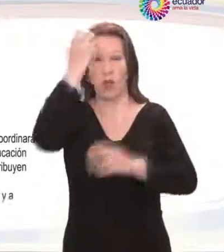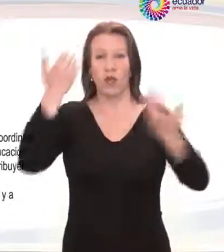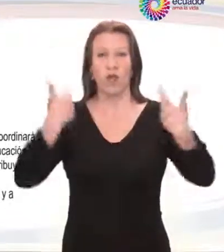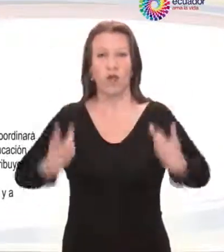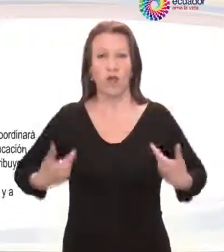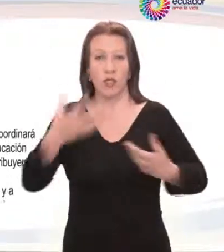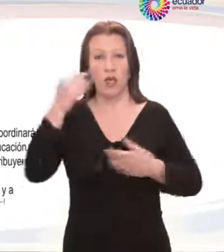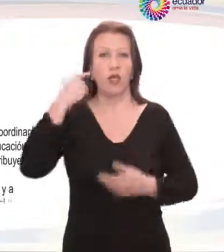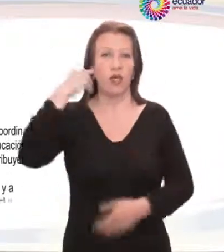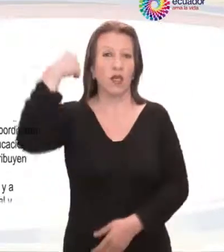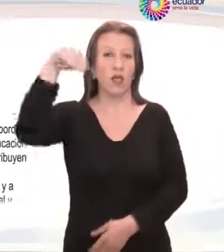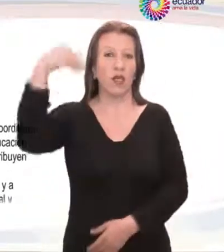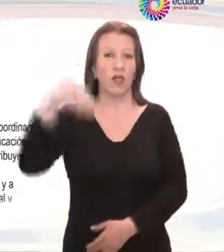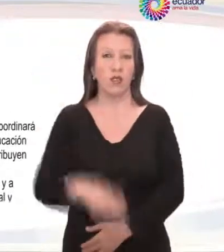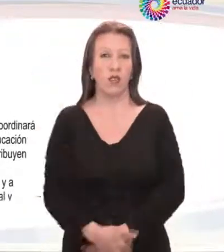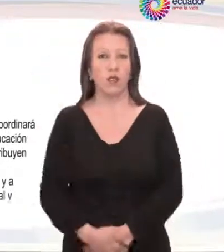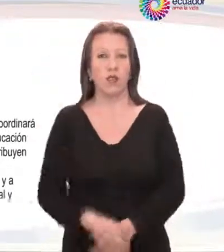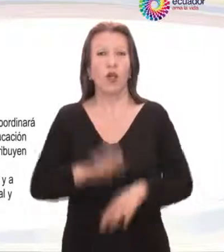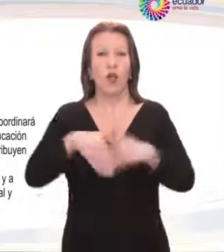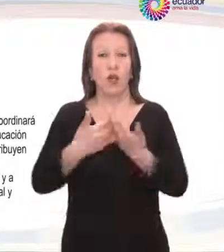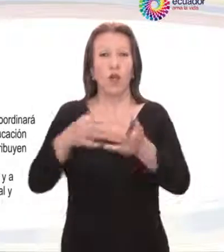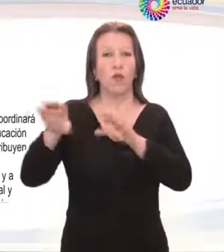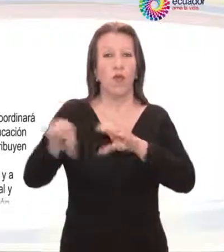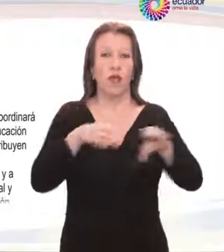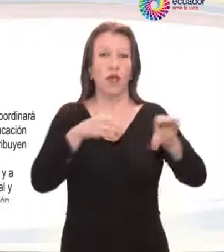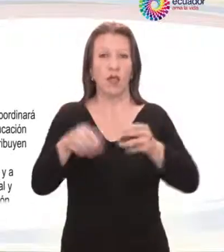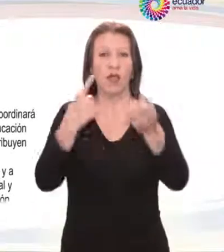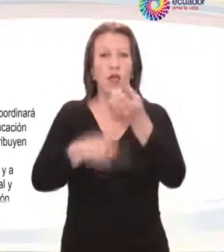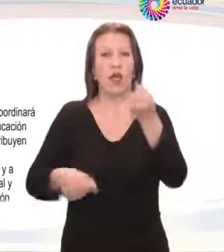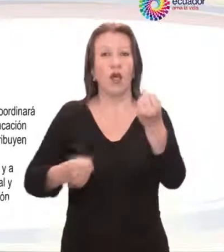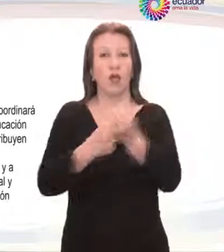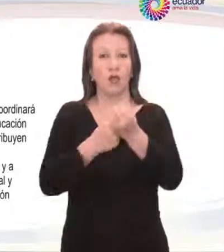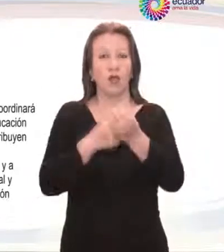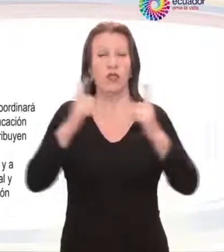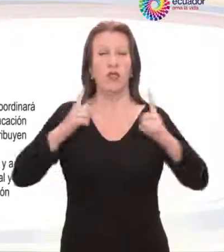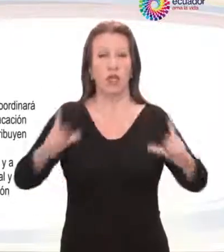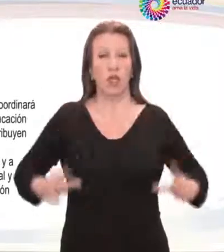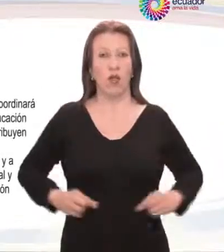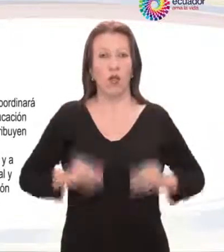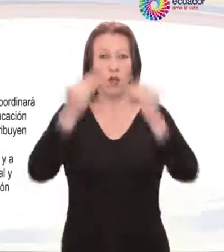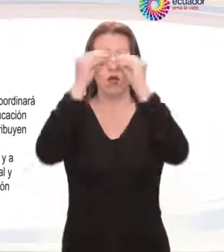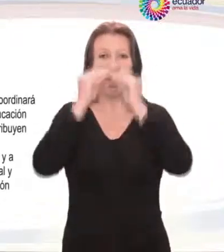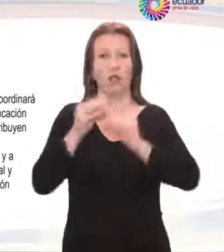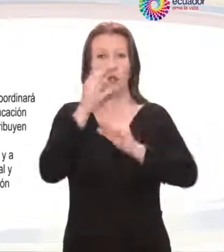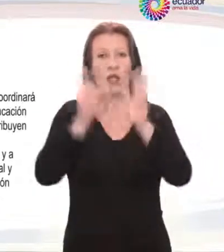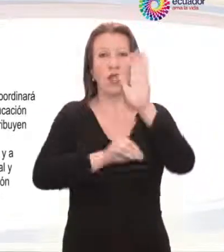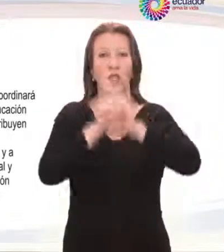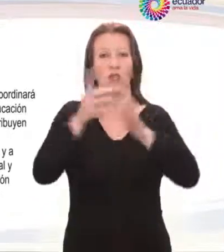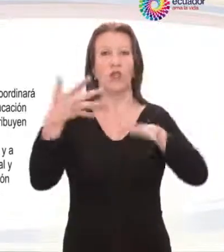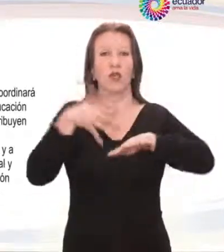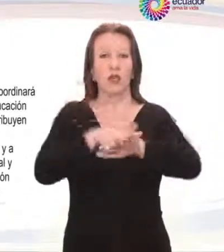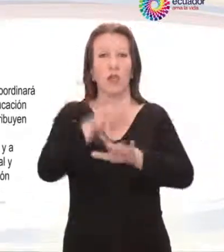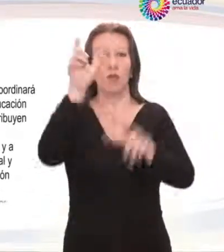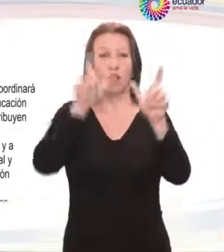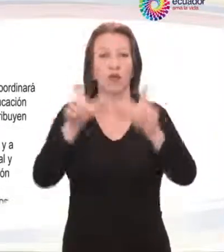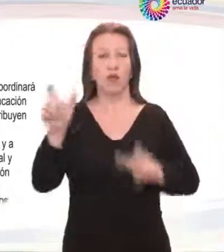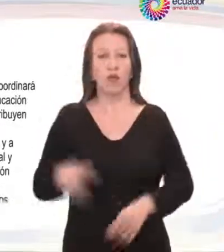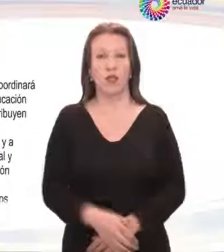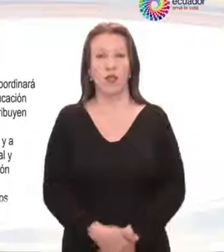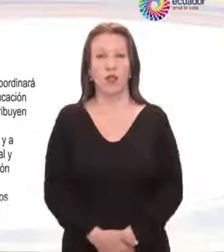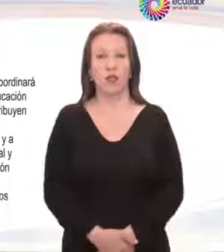física y la recreación, como actividades que contribuyen a la salud, formación y desarrollo integral de las personas. Además,